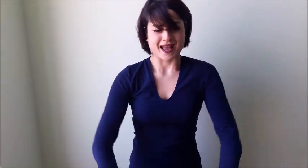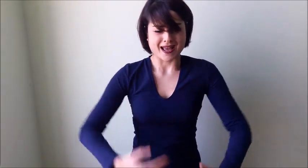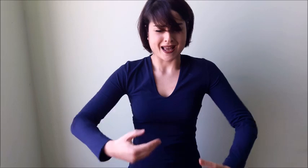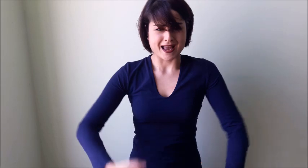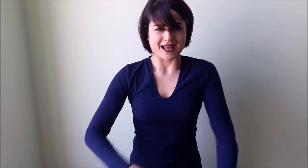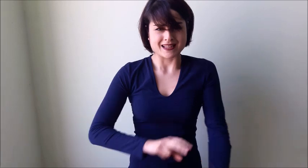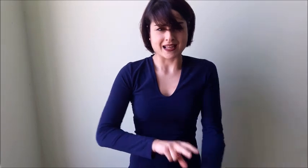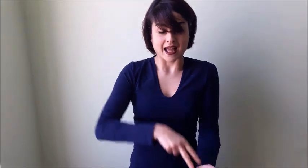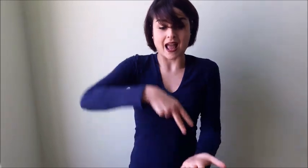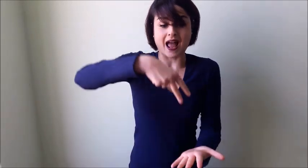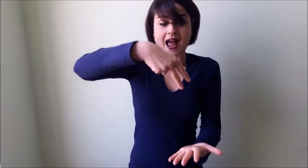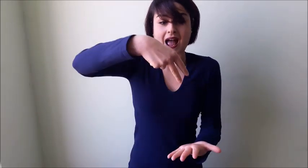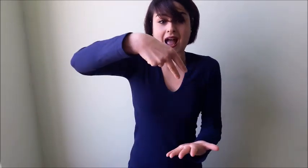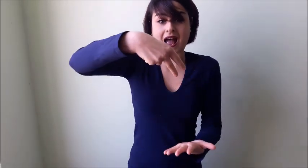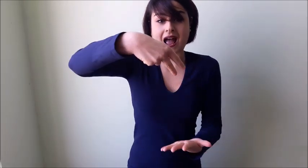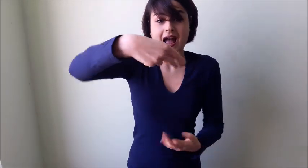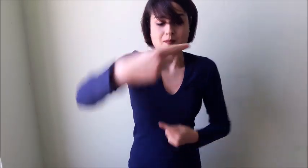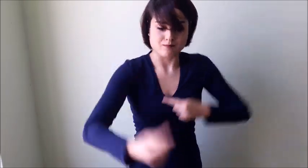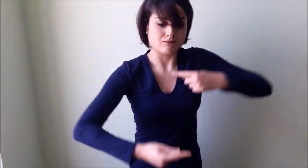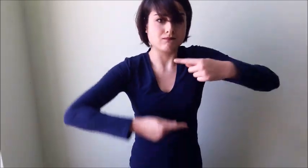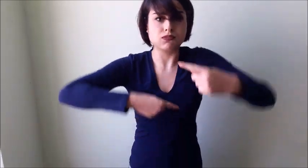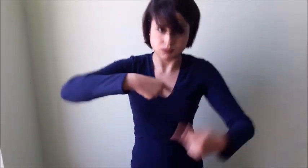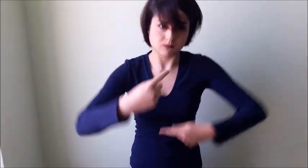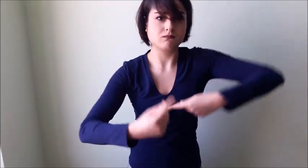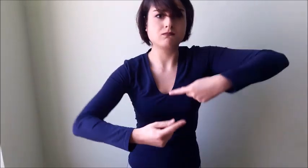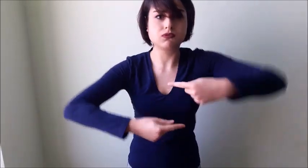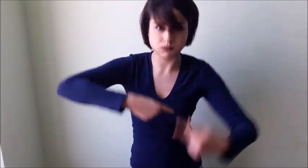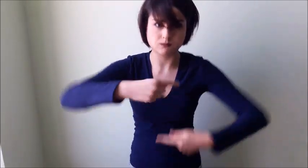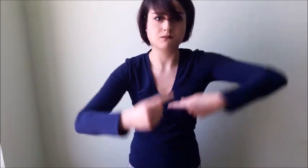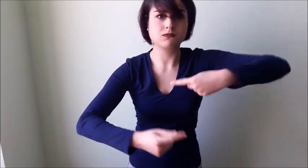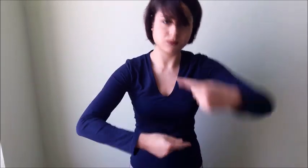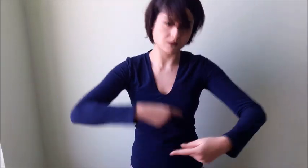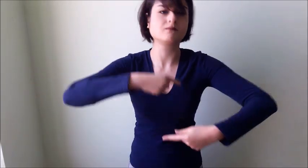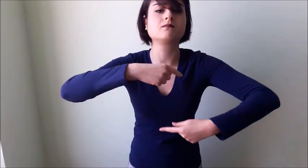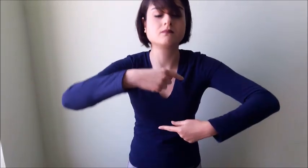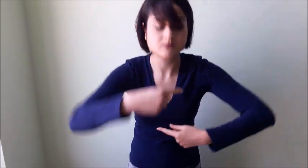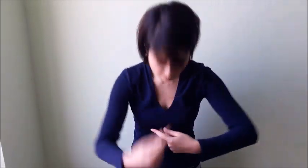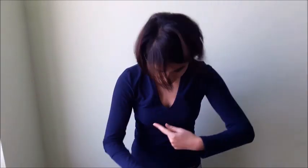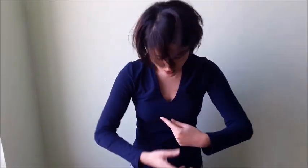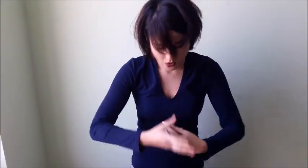il lupo inciampò, rotolando, rotolando, cadde a terra e morì.